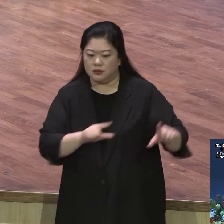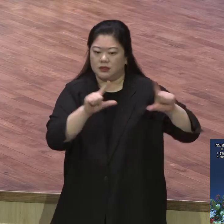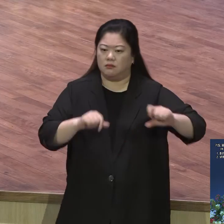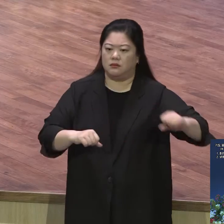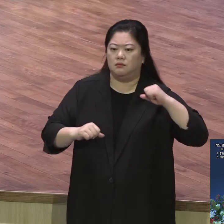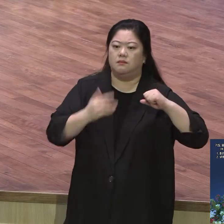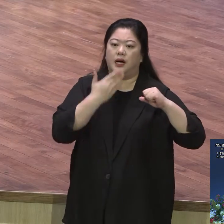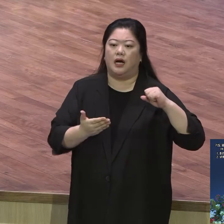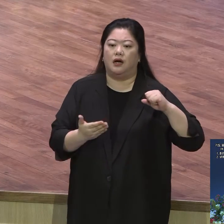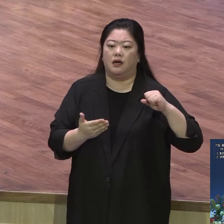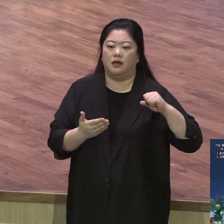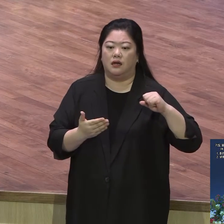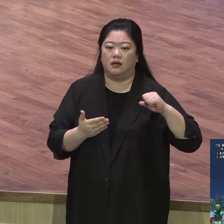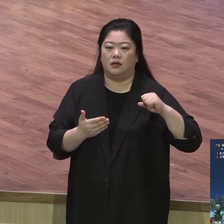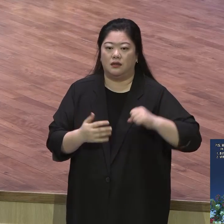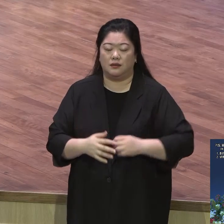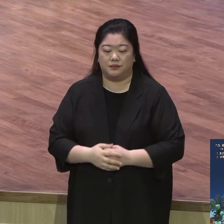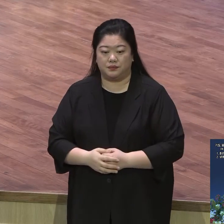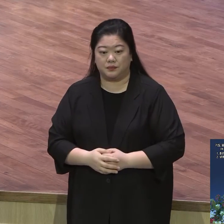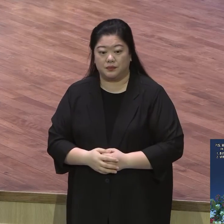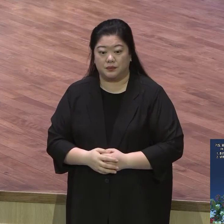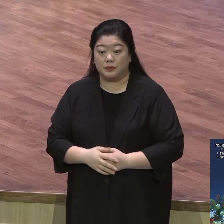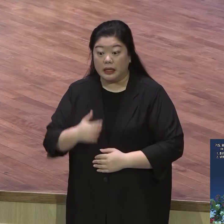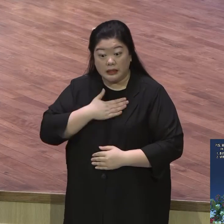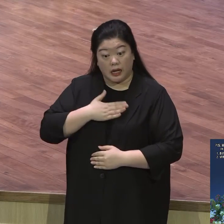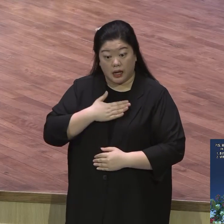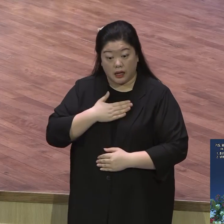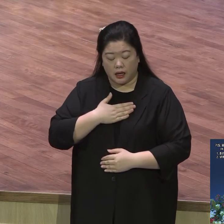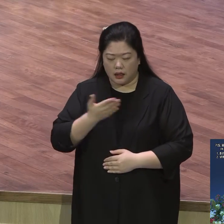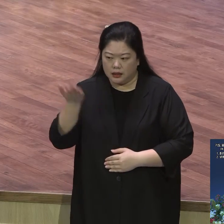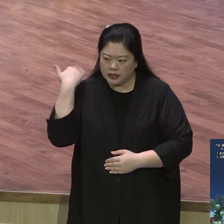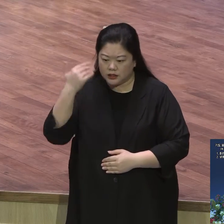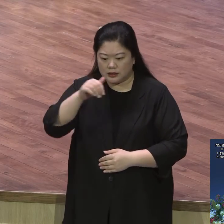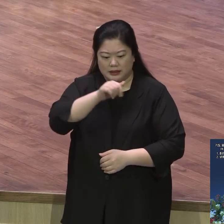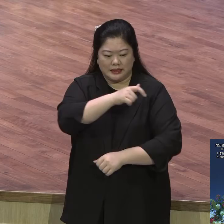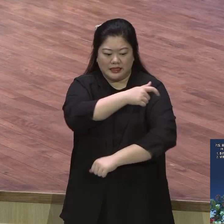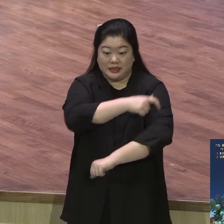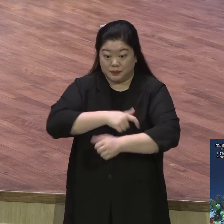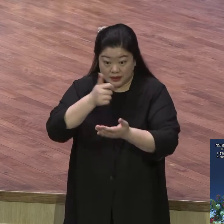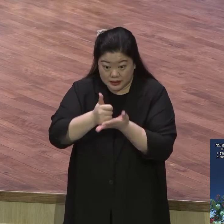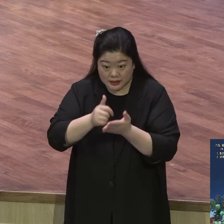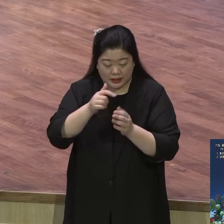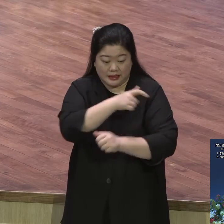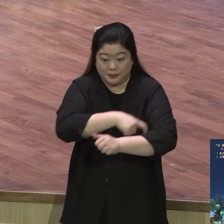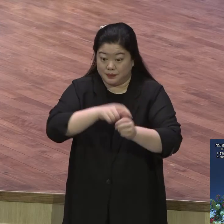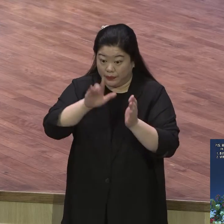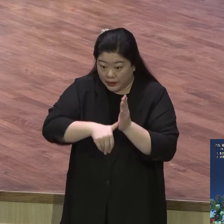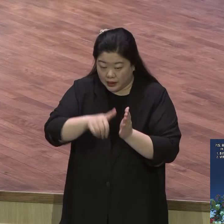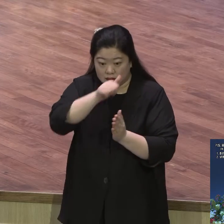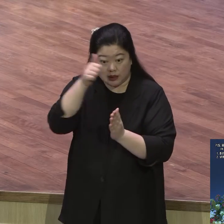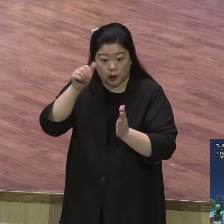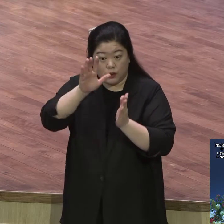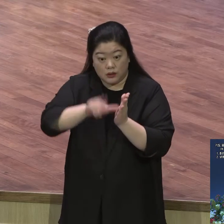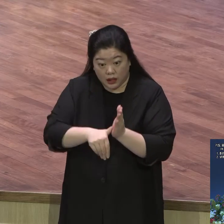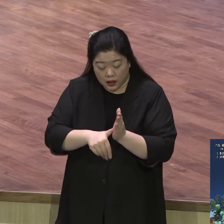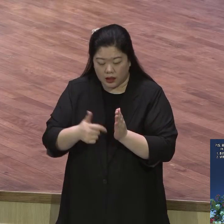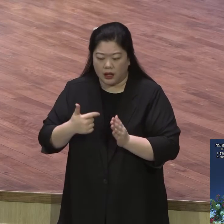여름철을 변신 놓을 때 내가 한 것은 기도밖에 없어요 기도 기도하니까 직분 따라